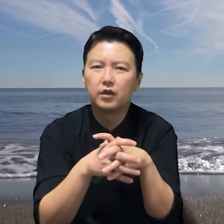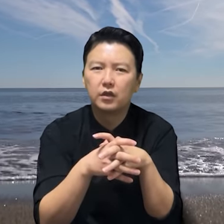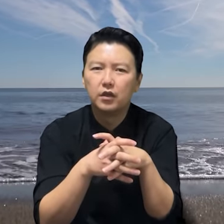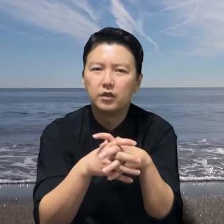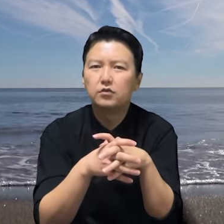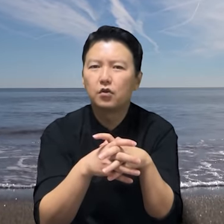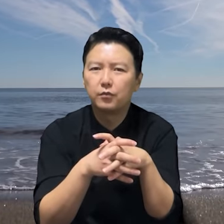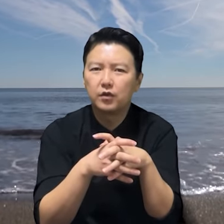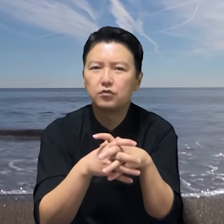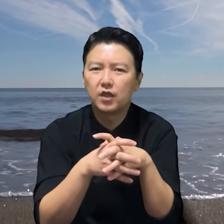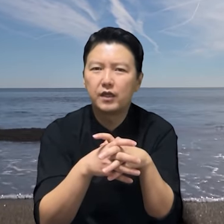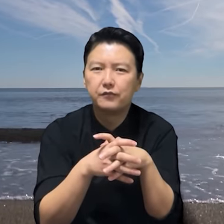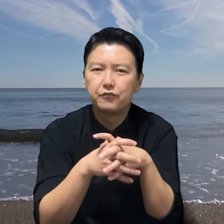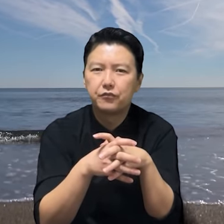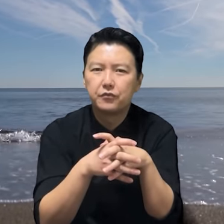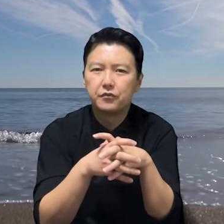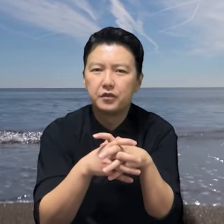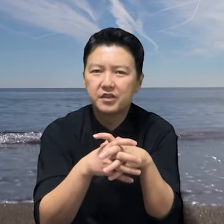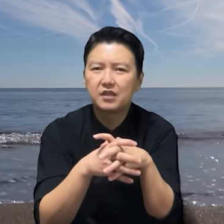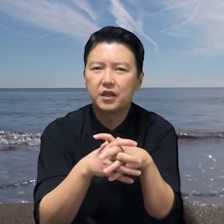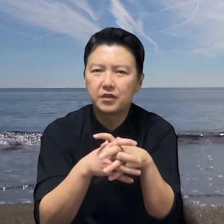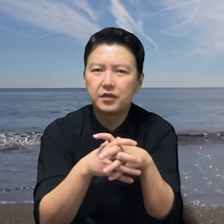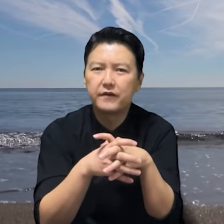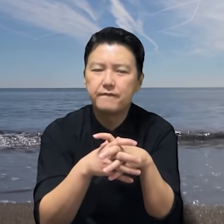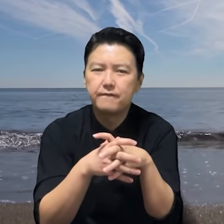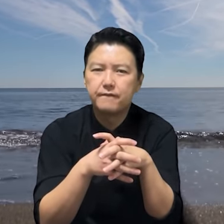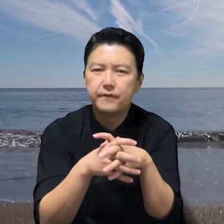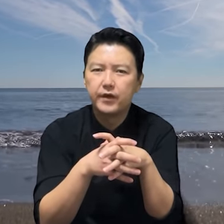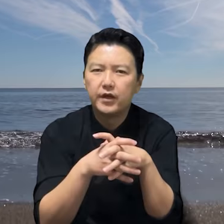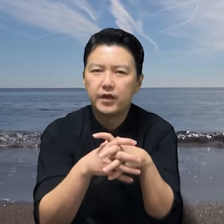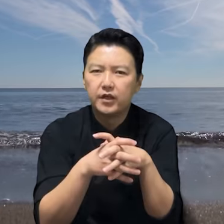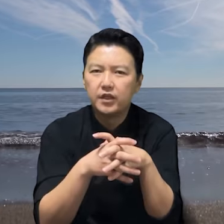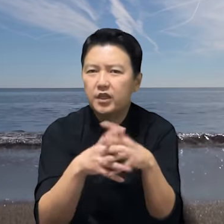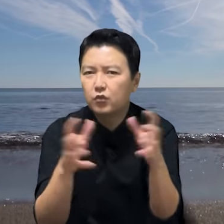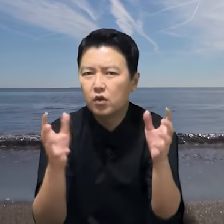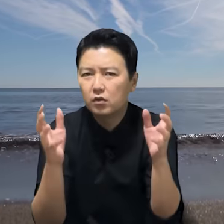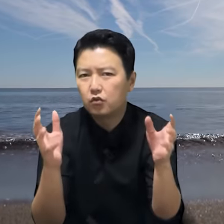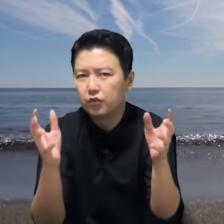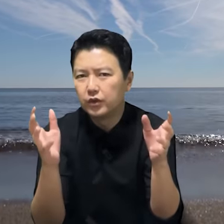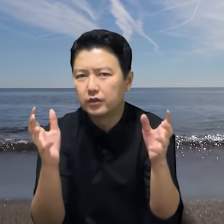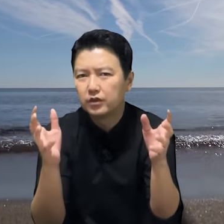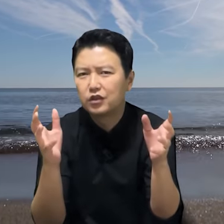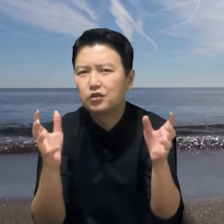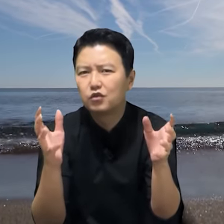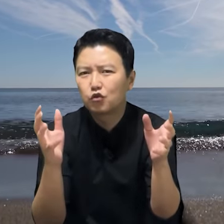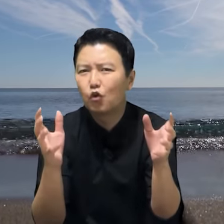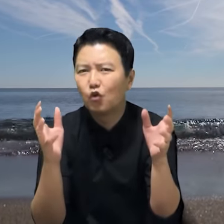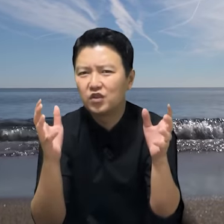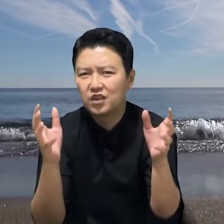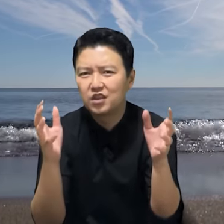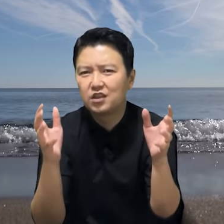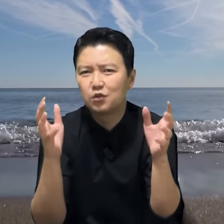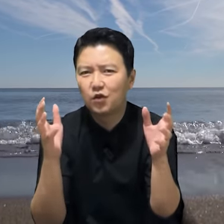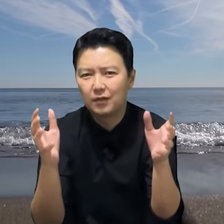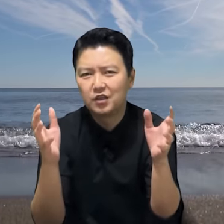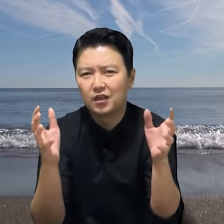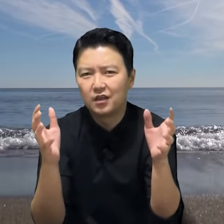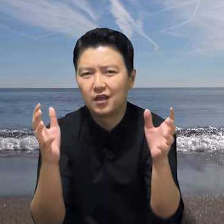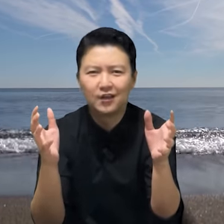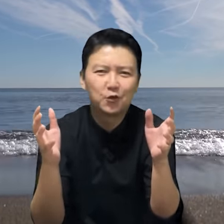일 좀 배워주자 연장 챙겨 2월 9일 그들은 또 지시로 갑니다. 아이고